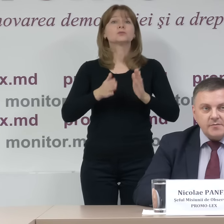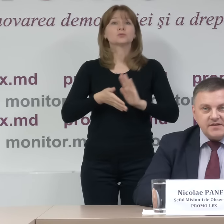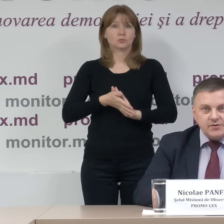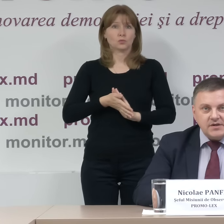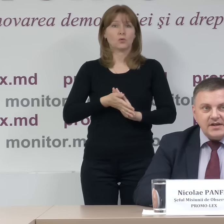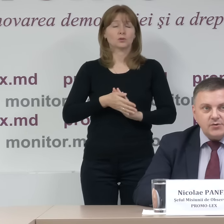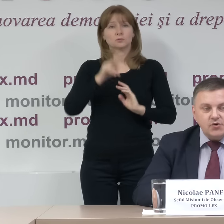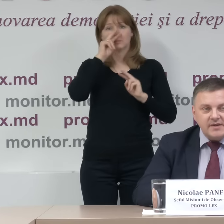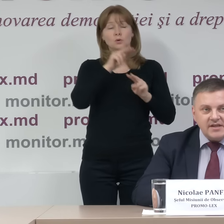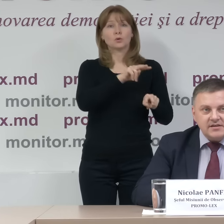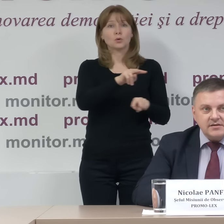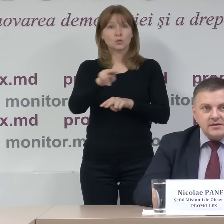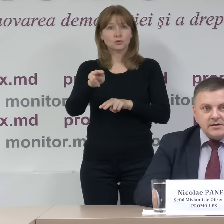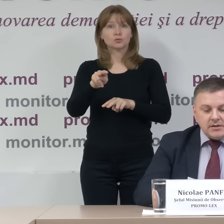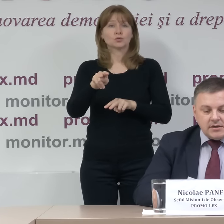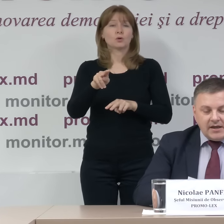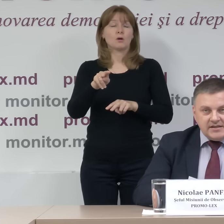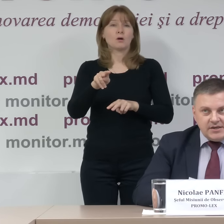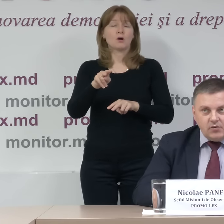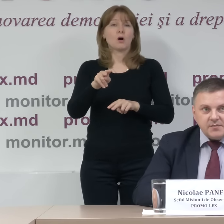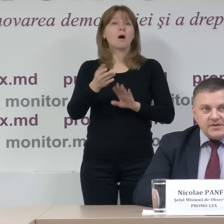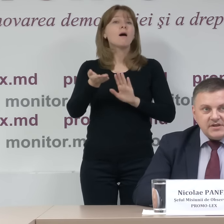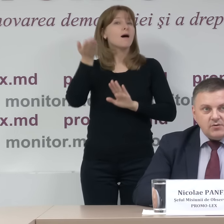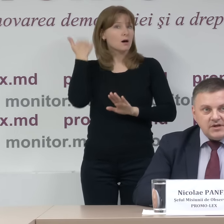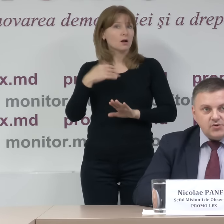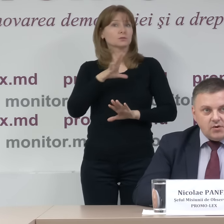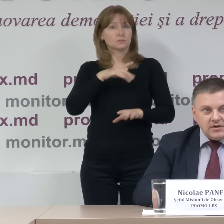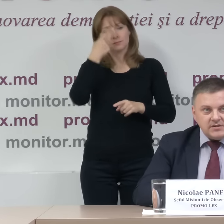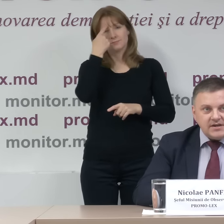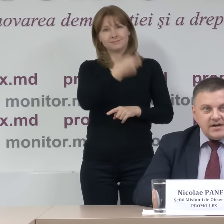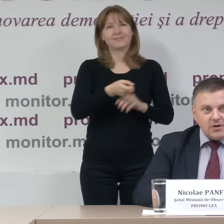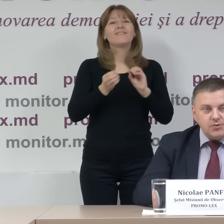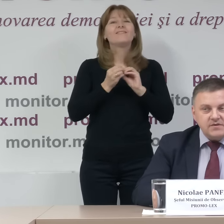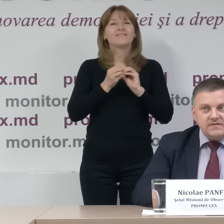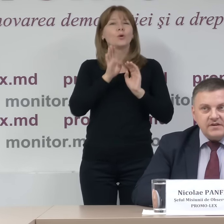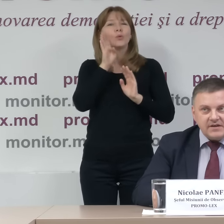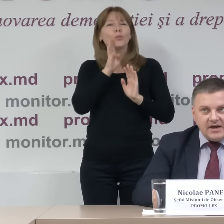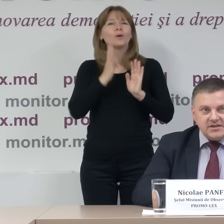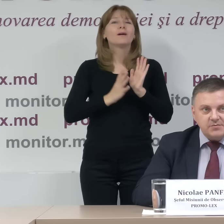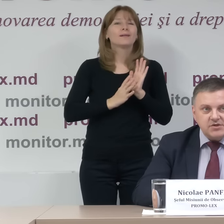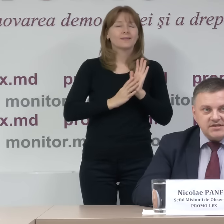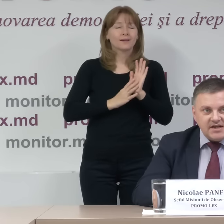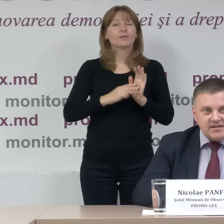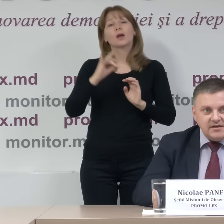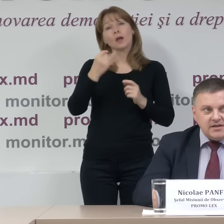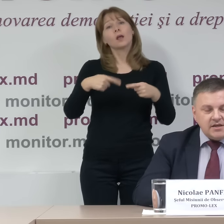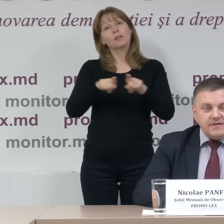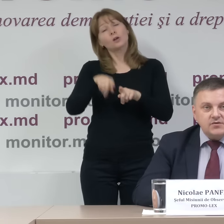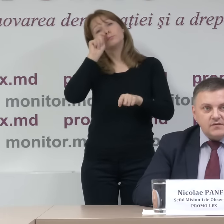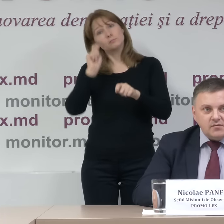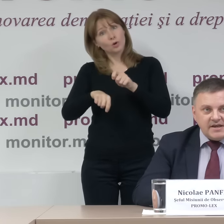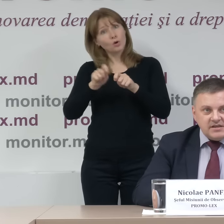care observatorii le-au documentat anterior, până la orele nouă, dar care au putut fi verificate și procesate,